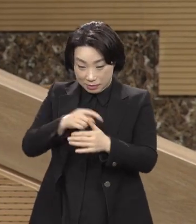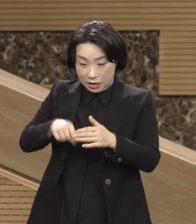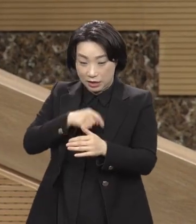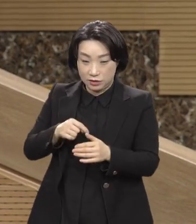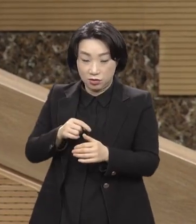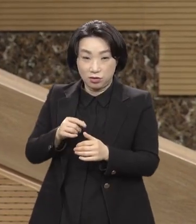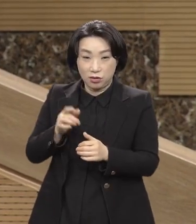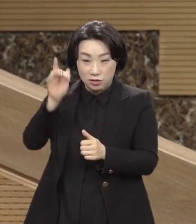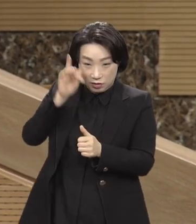말고.